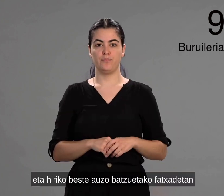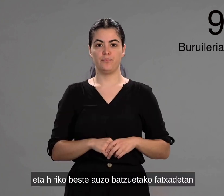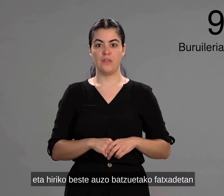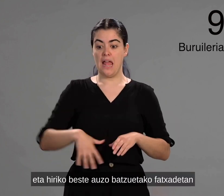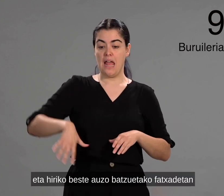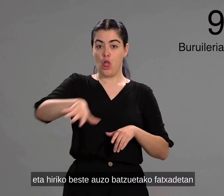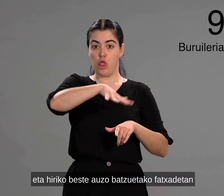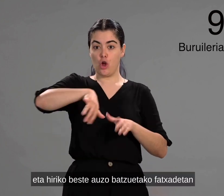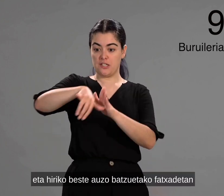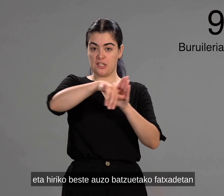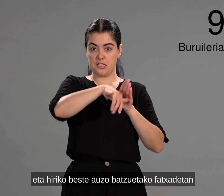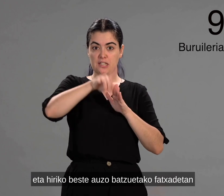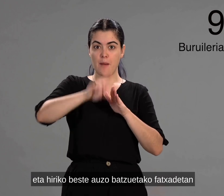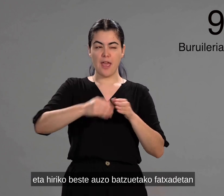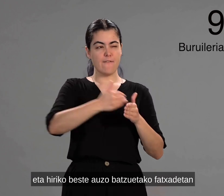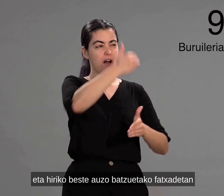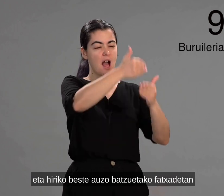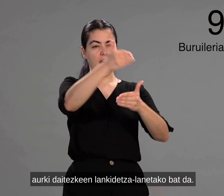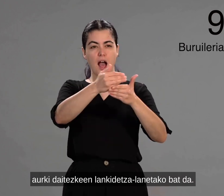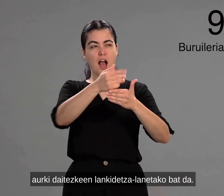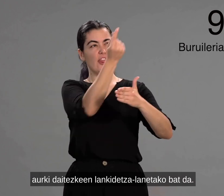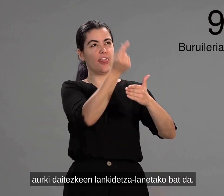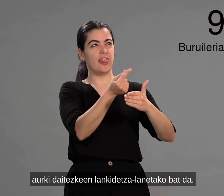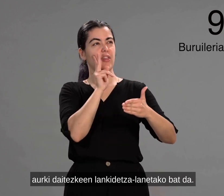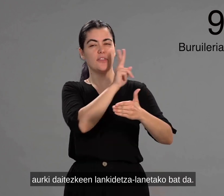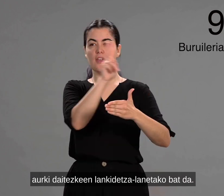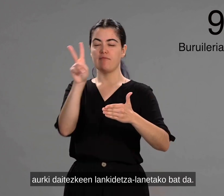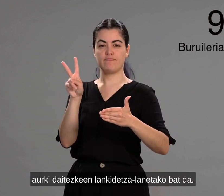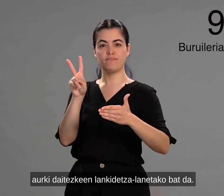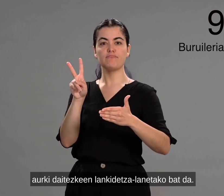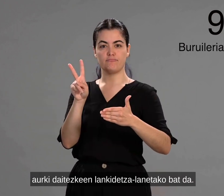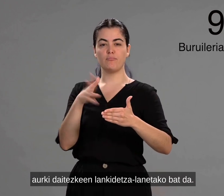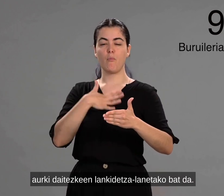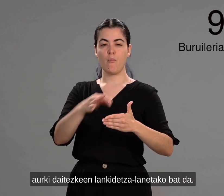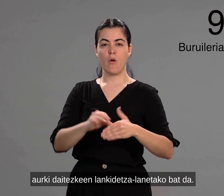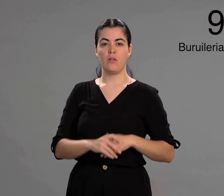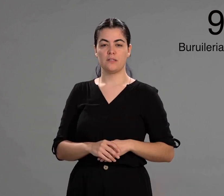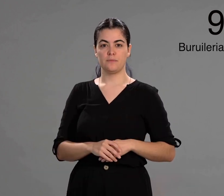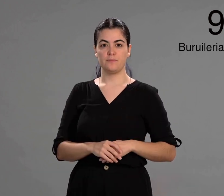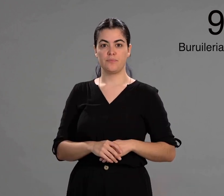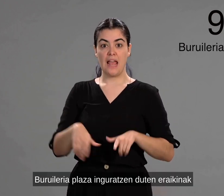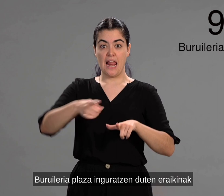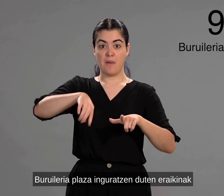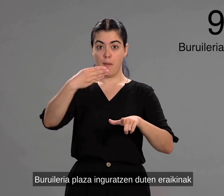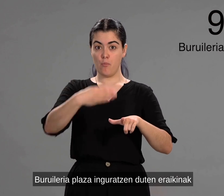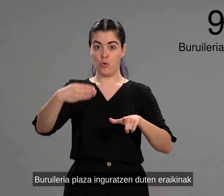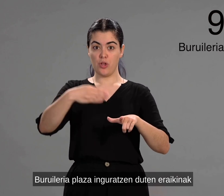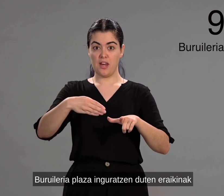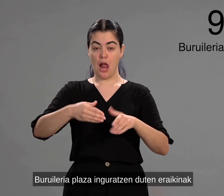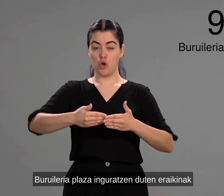iriko beste hauzo batzuetako fatxadetan aurki daitezkeen lankidetza lanetako bat da. Buru ijeria plaza inguratzen